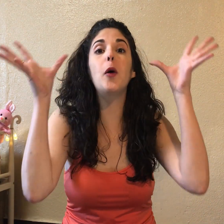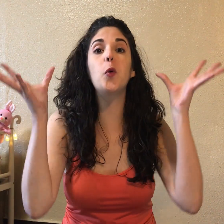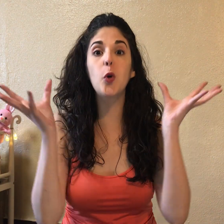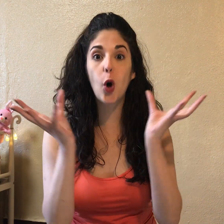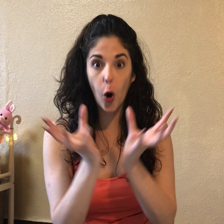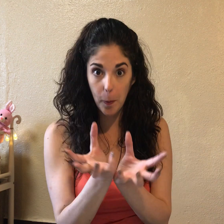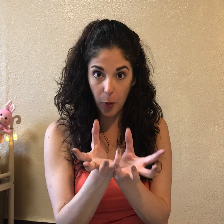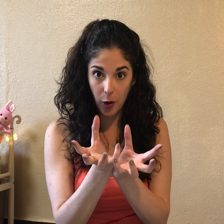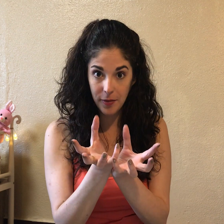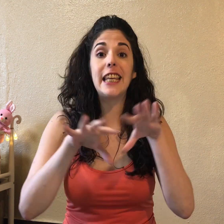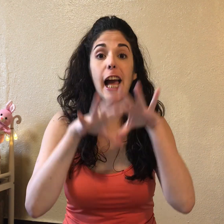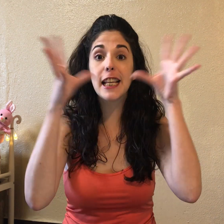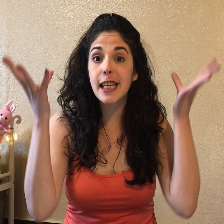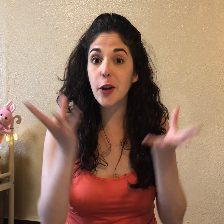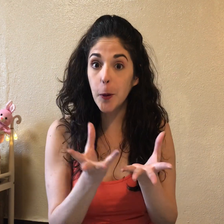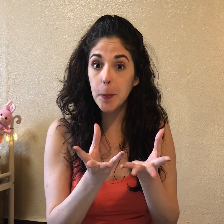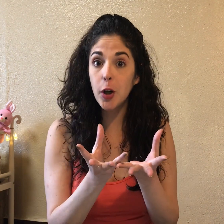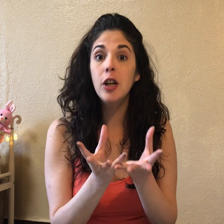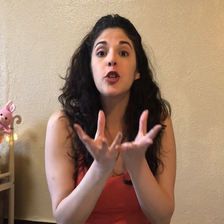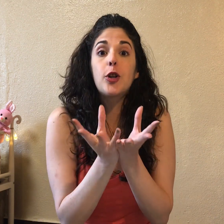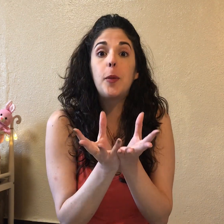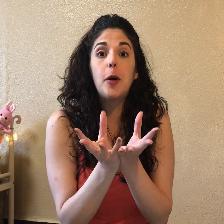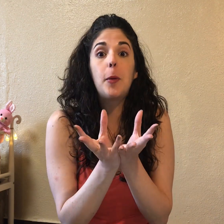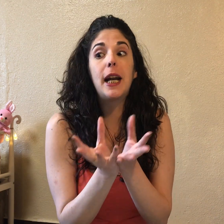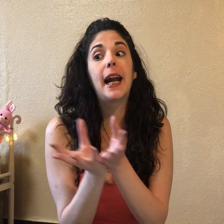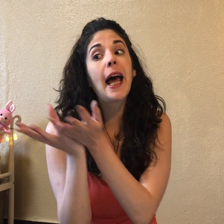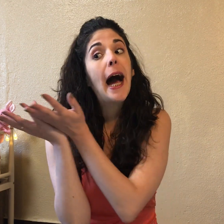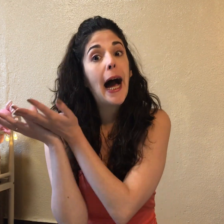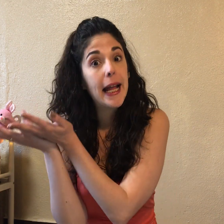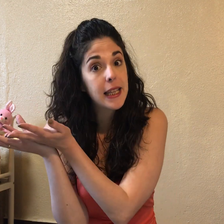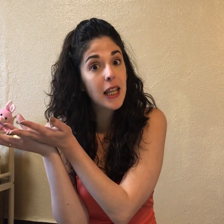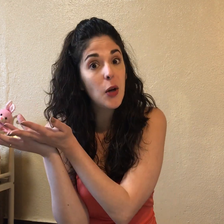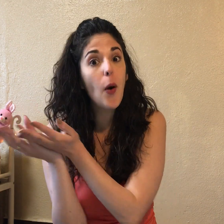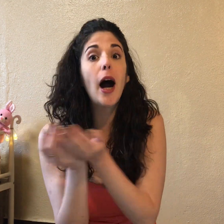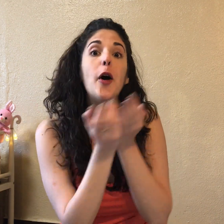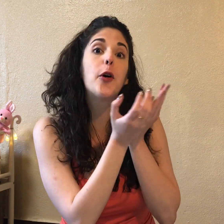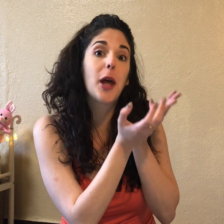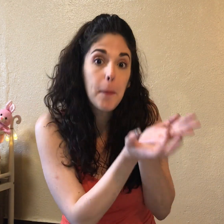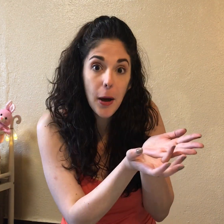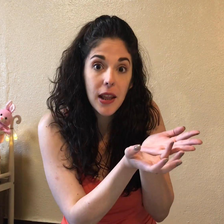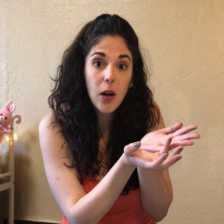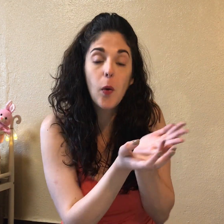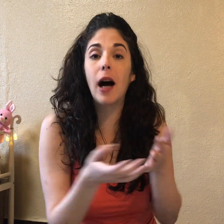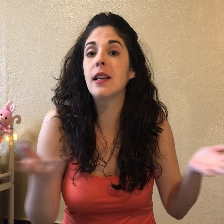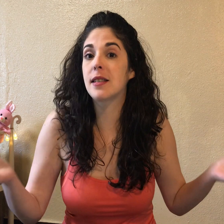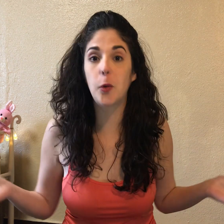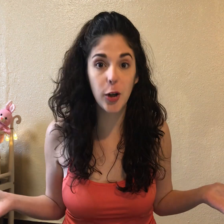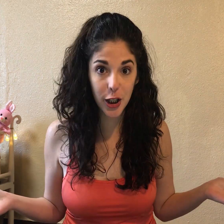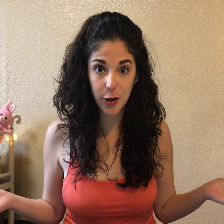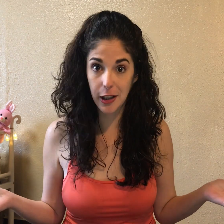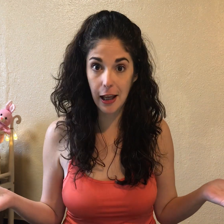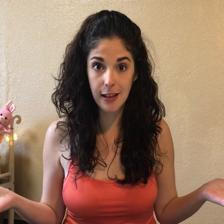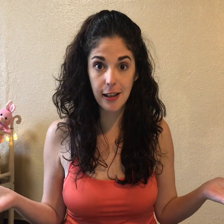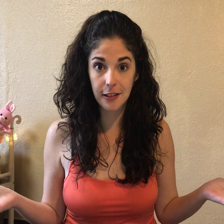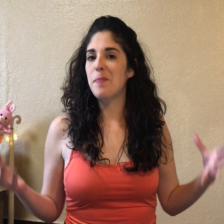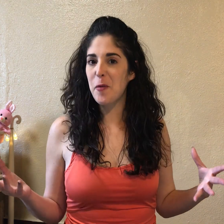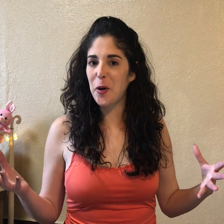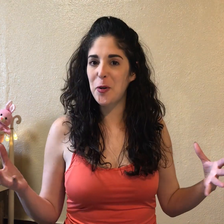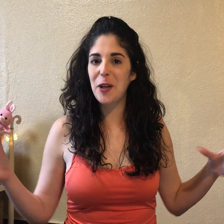un combo. Y a ese combo yo lo puedo poner antes del wa o después del wa, según lo que yo quiera decir. Vamos con un